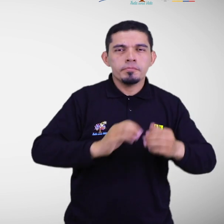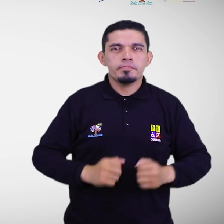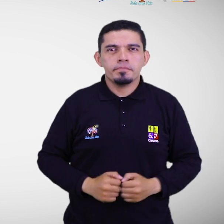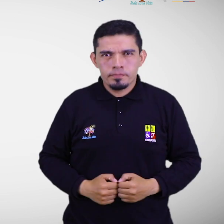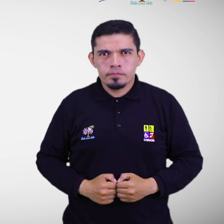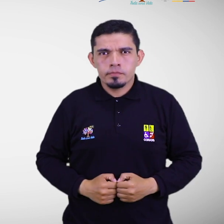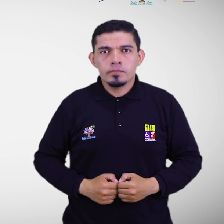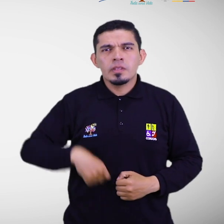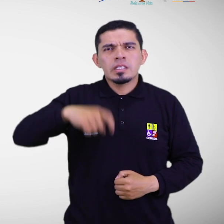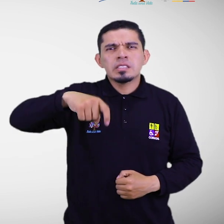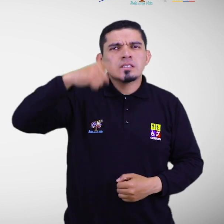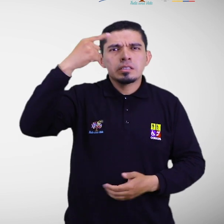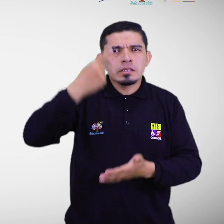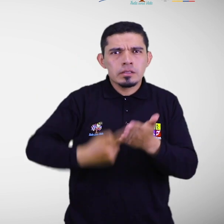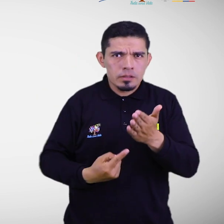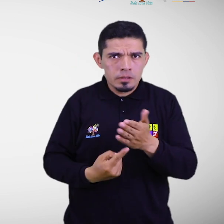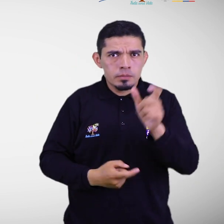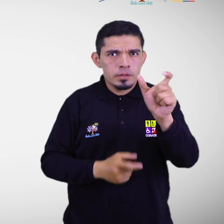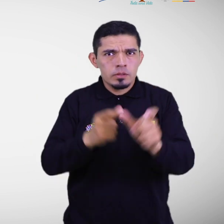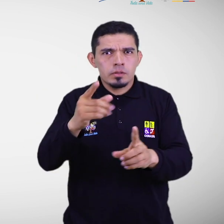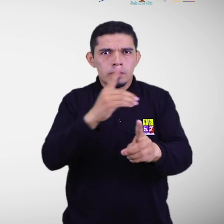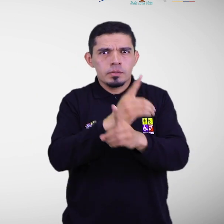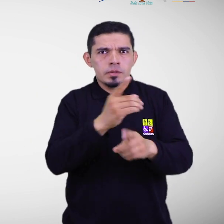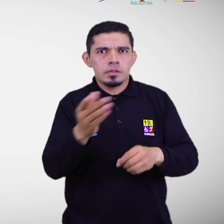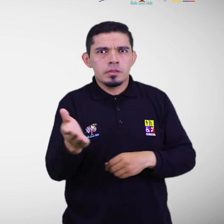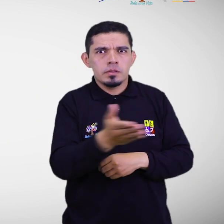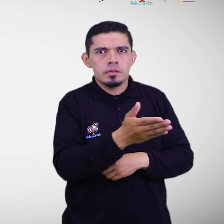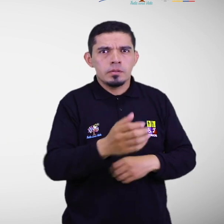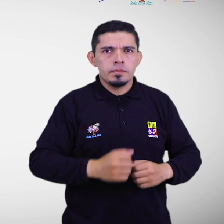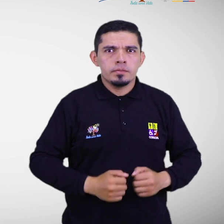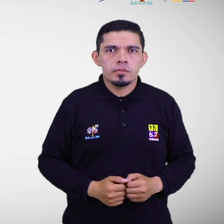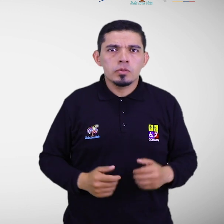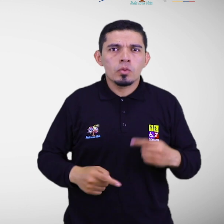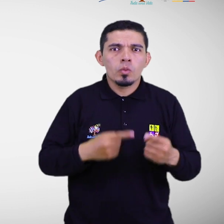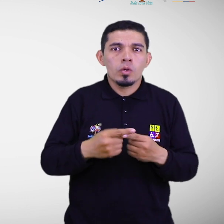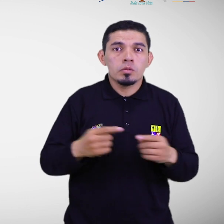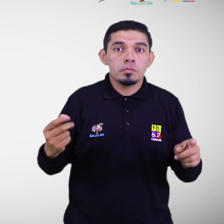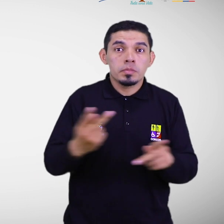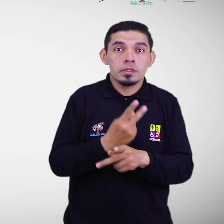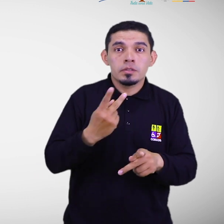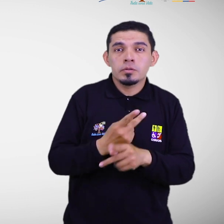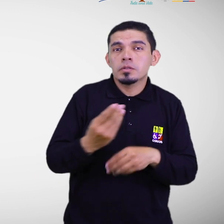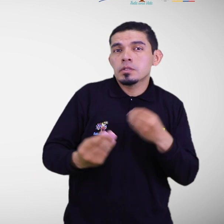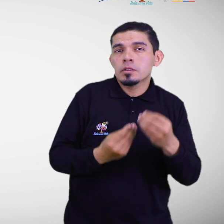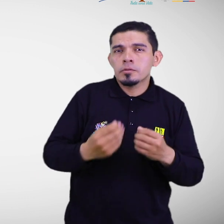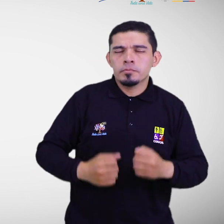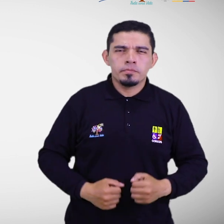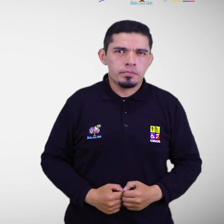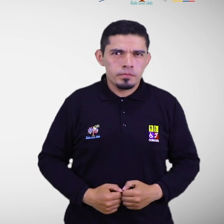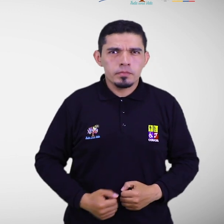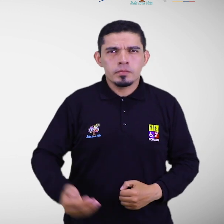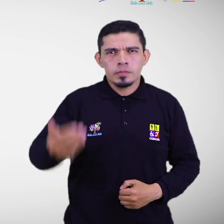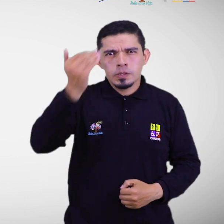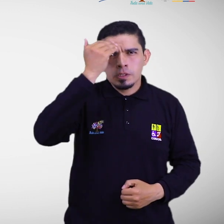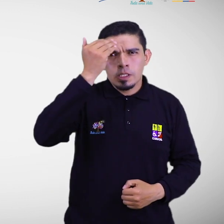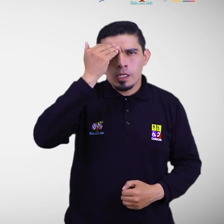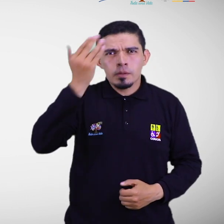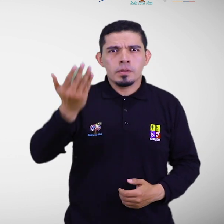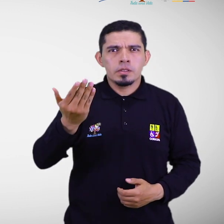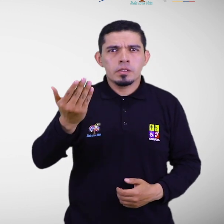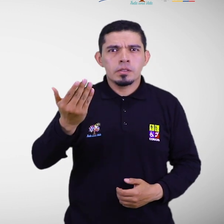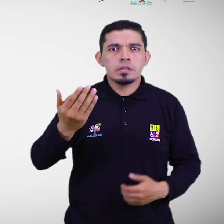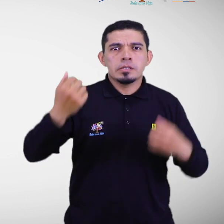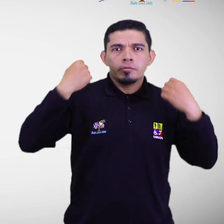específicas de las personas con discapacidad ante esa amenaza. Conocer, tener listo y a mano un kit de aseo,